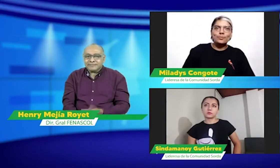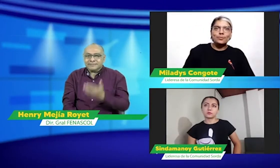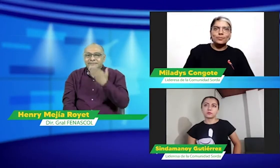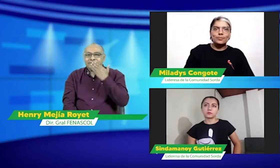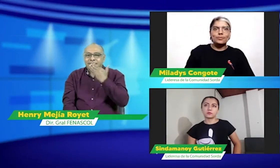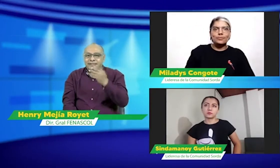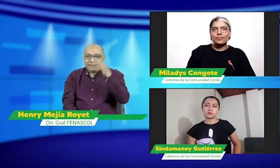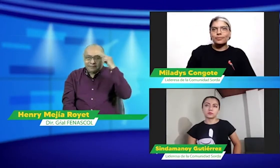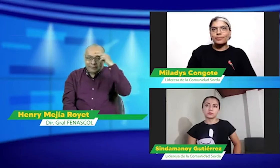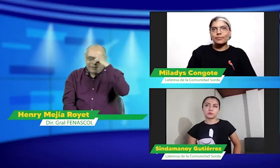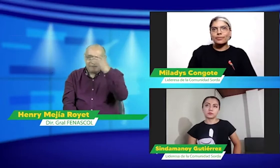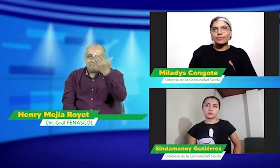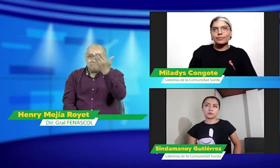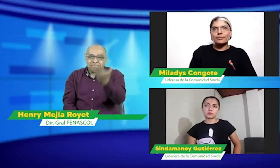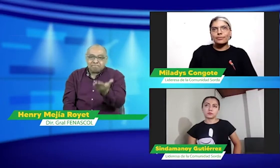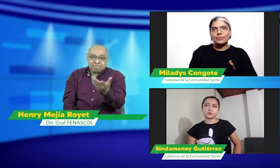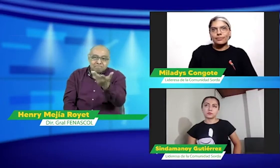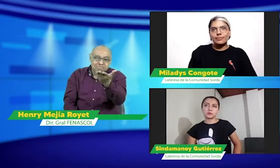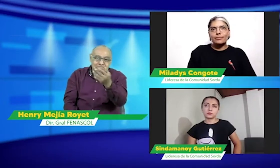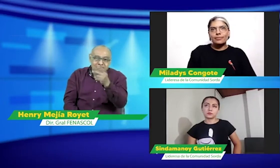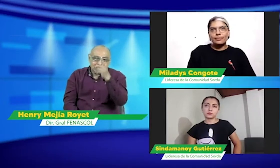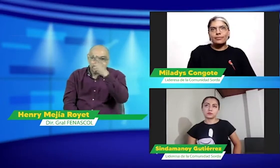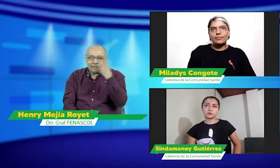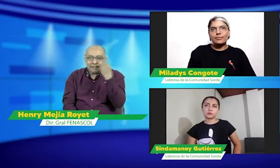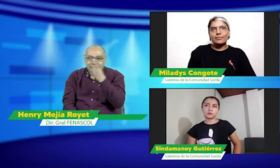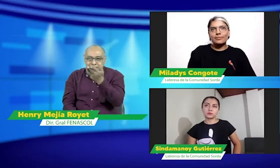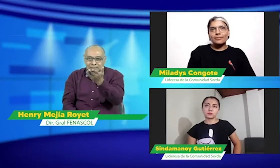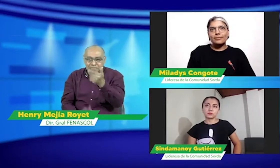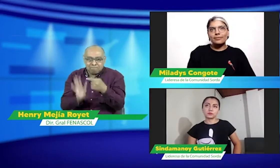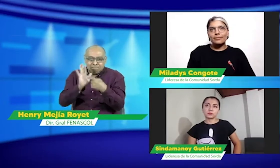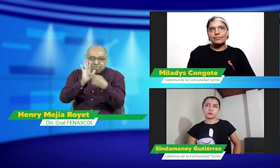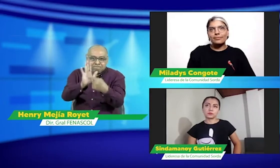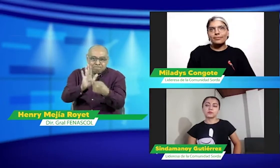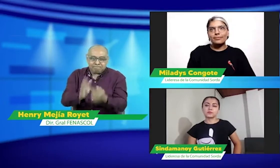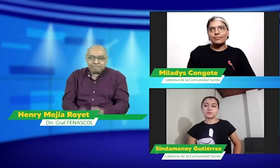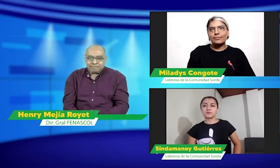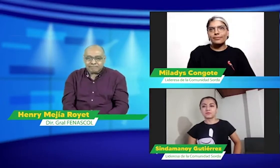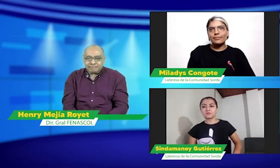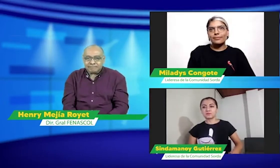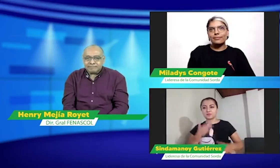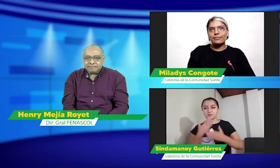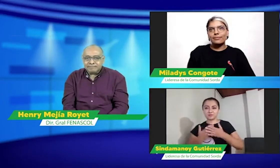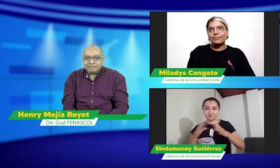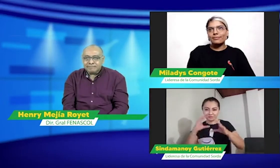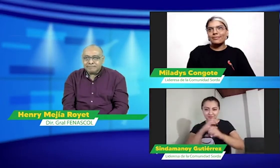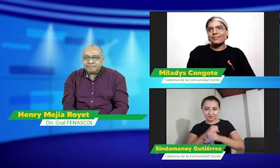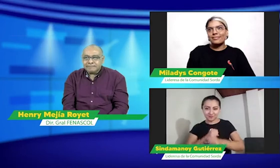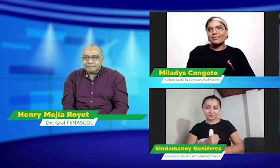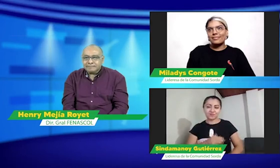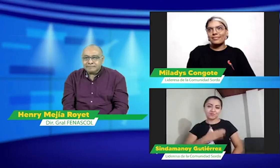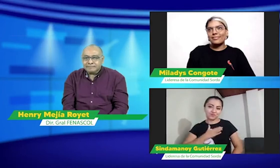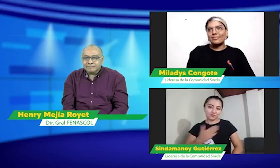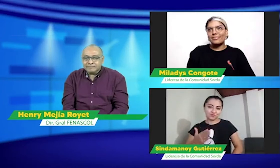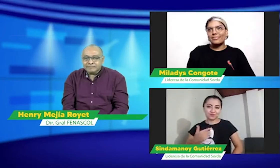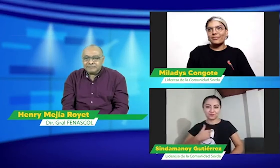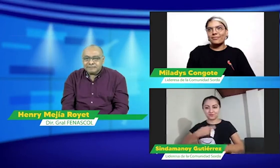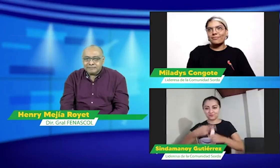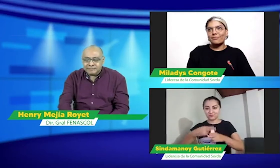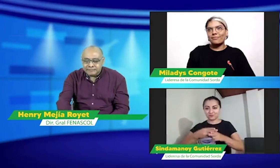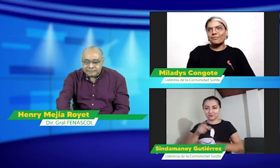Poder Sordo de la Gracias Miladis. Cinda, preséntate por favor. Muy buenas noches,